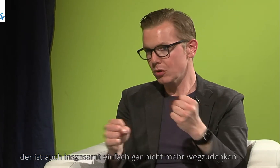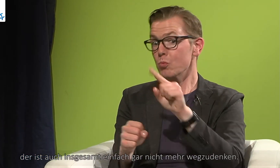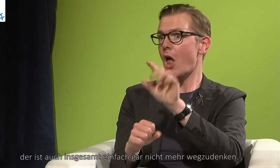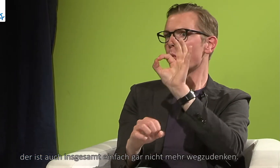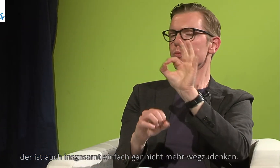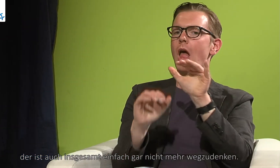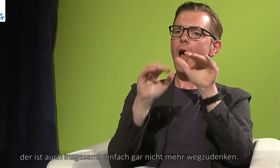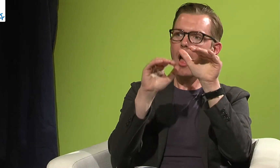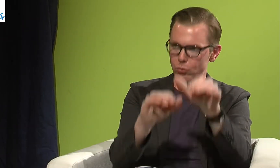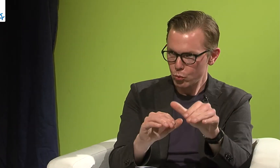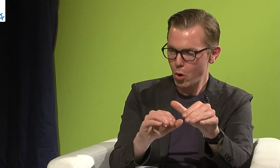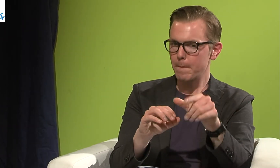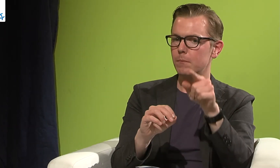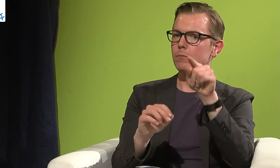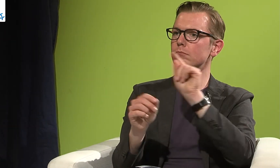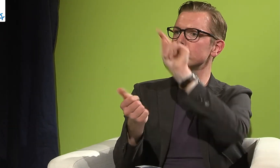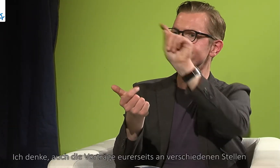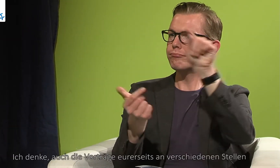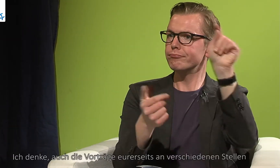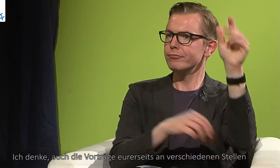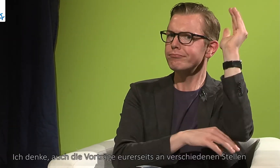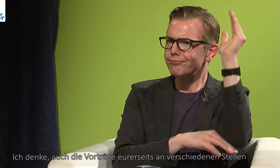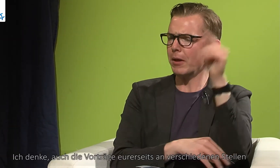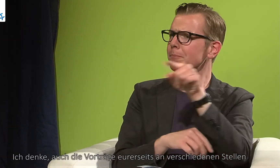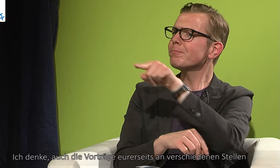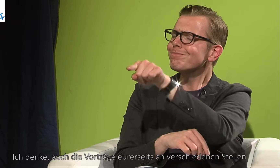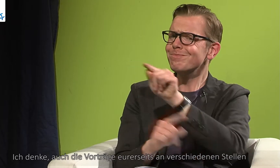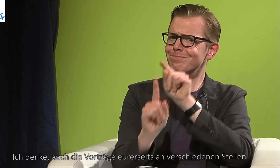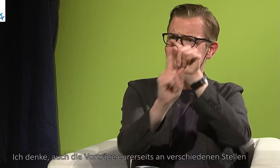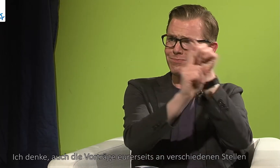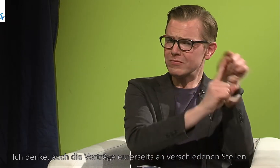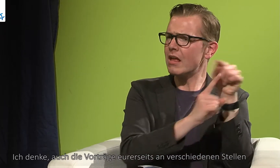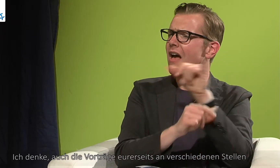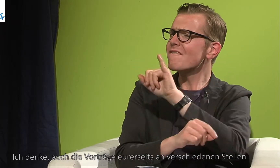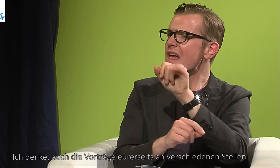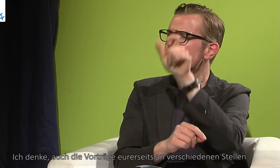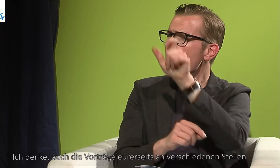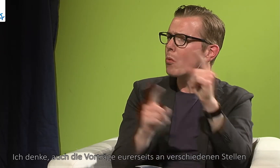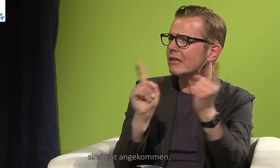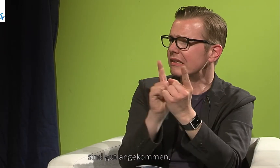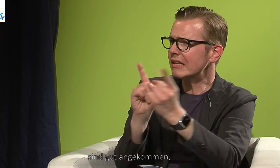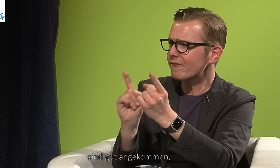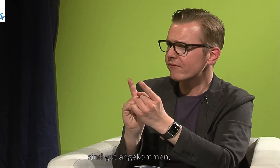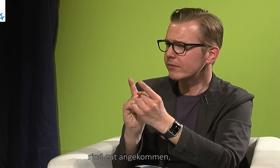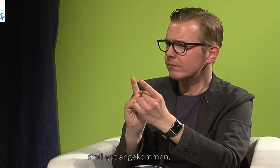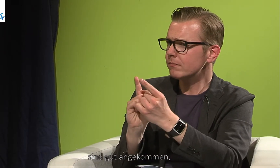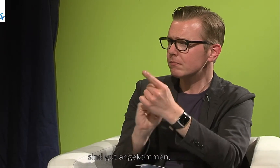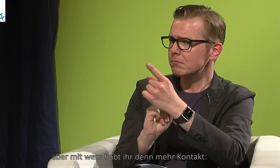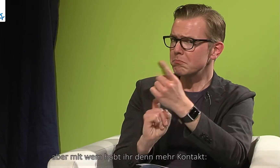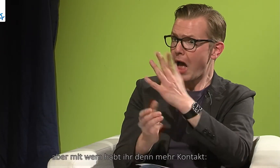wegzudenken. Ich denke auch die Vorträge eurerseits an verschiedenen Stellen sind gut angekommen. Aber mit wem